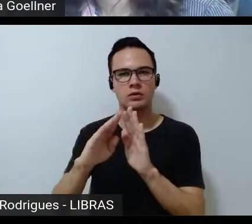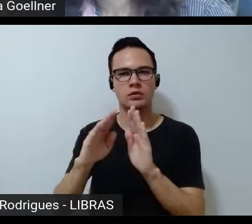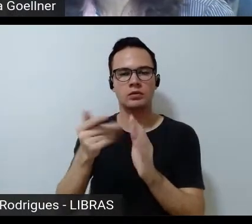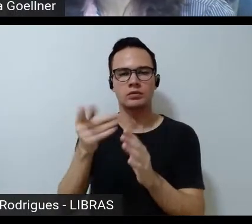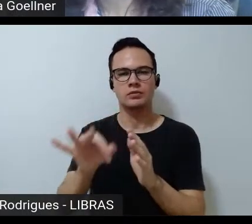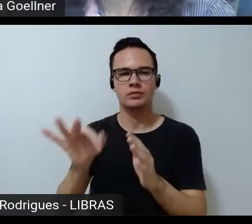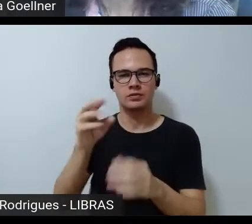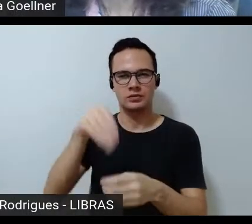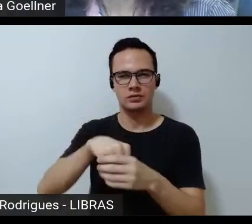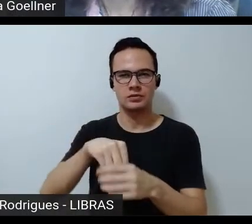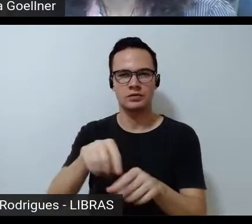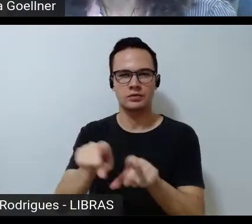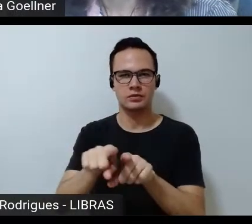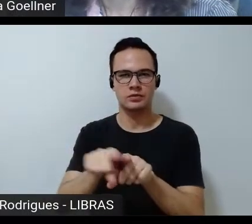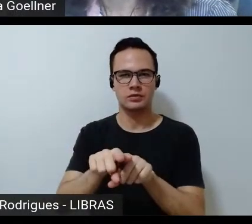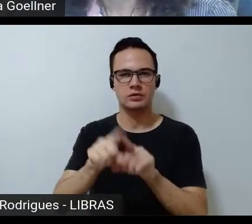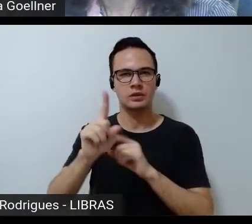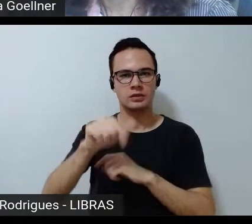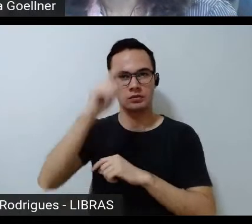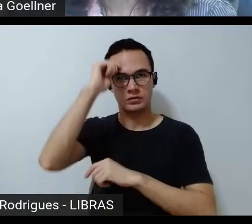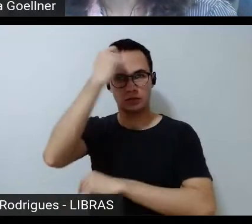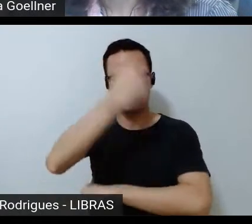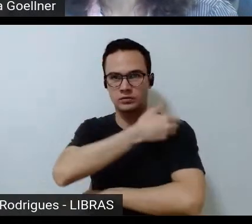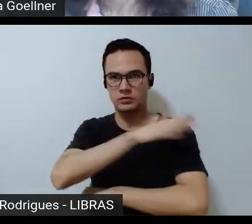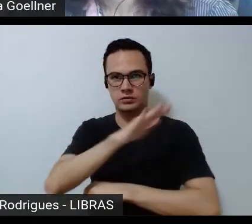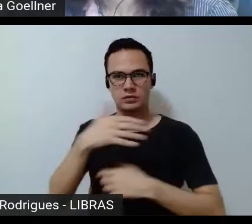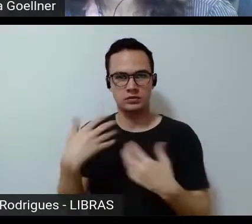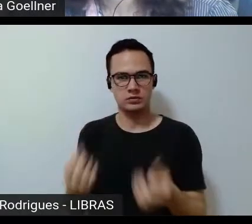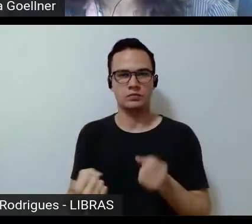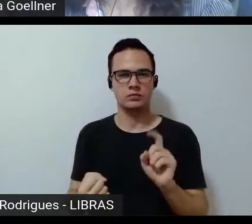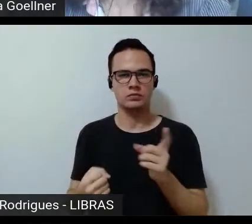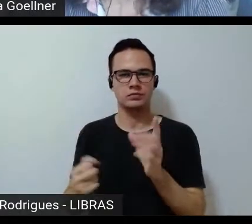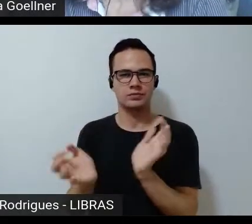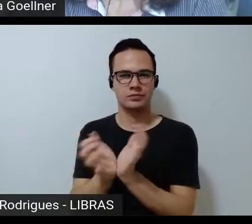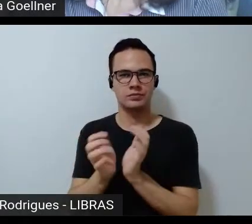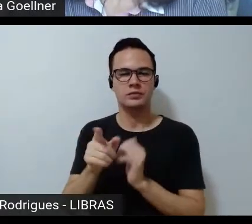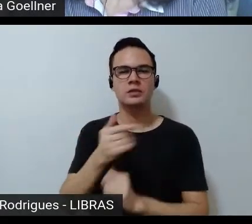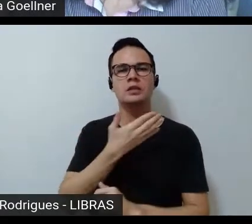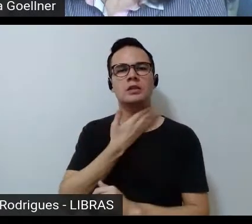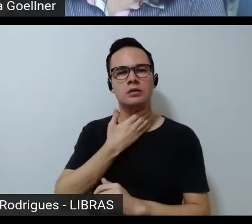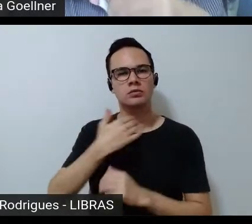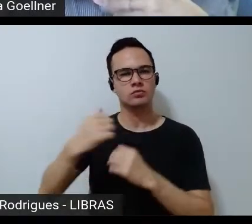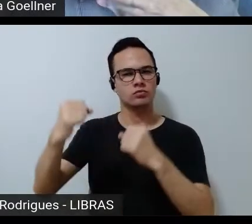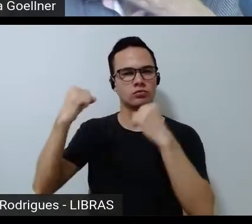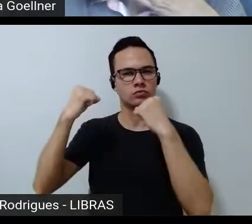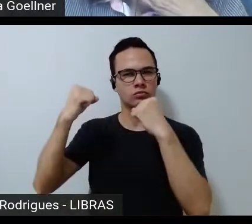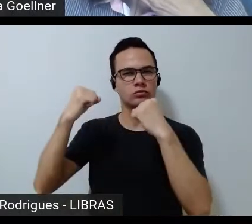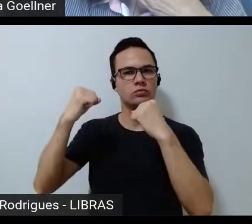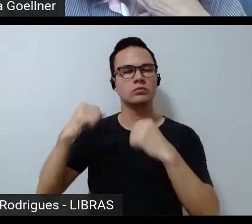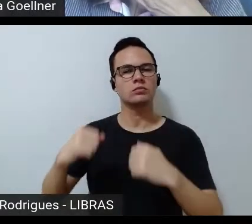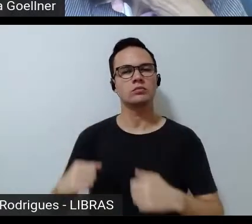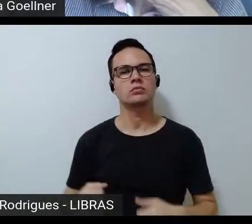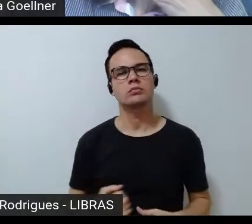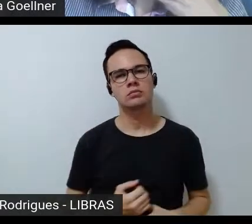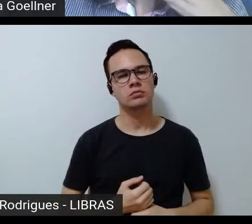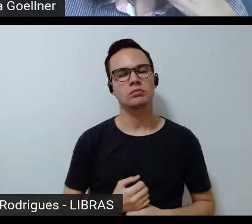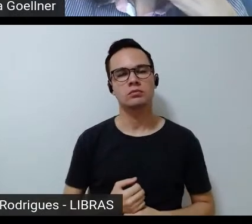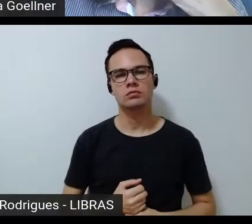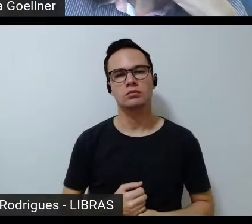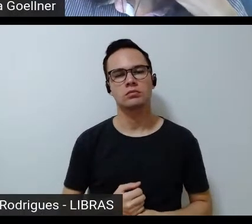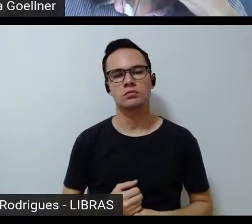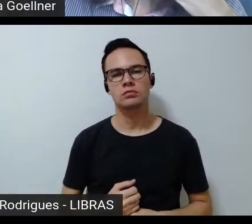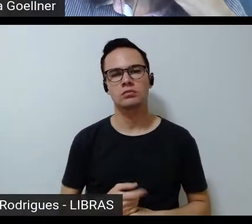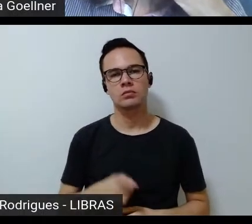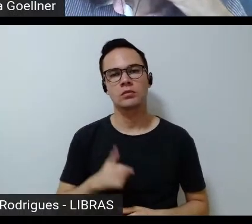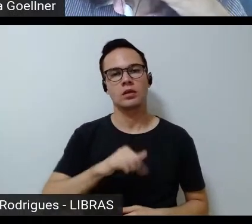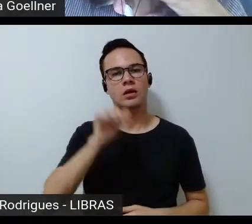parte do movimento antirracista, Irenice tinha voz, tinha poder, tinha potência e